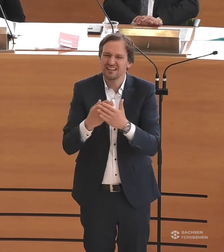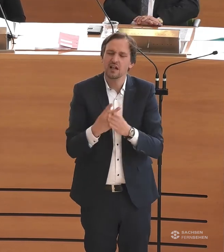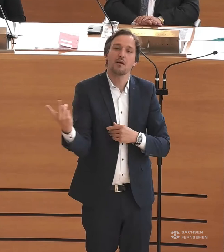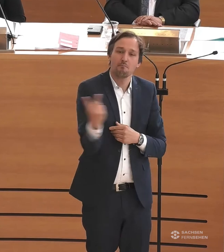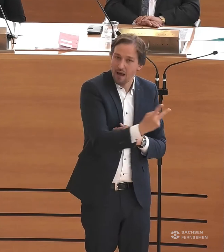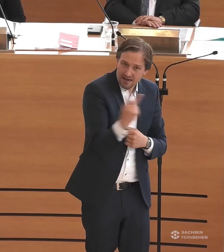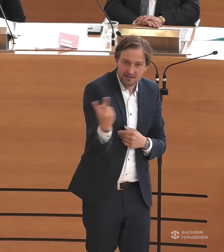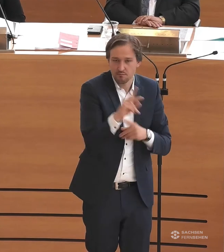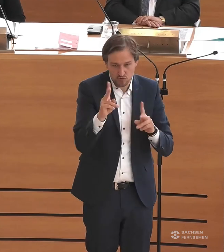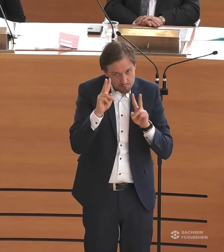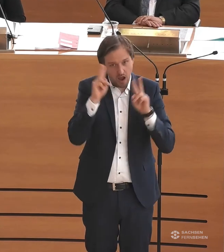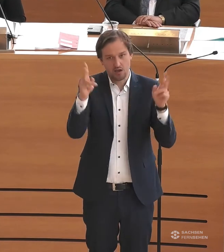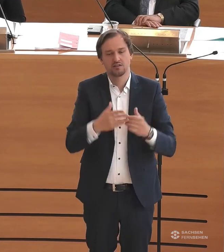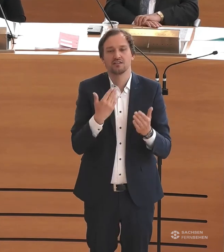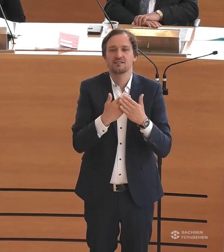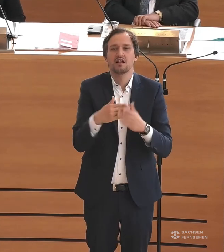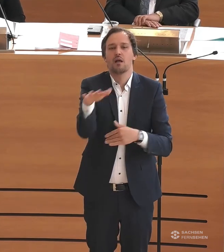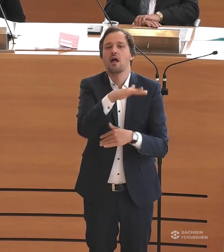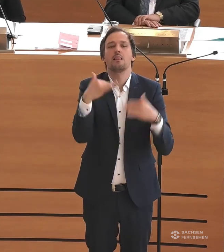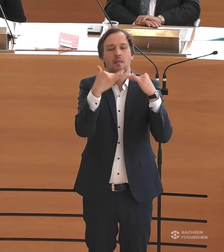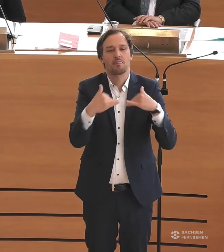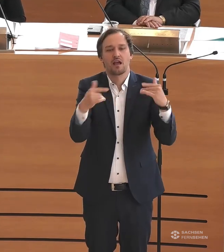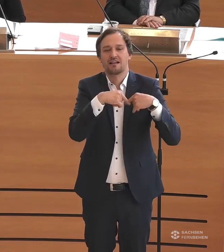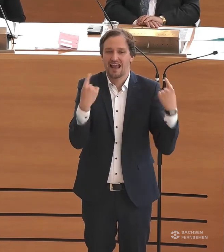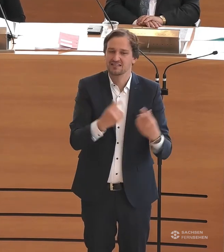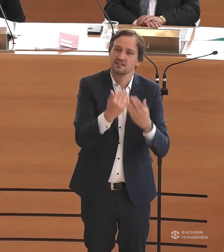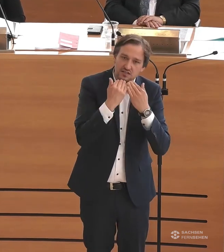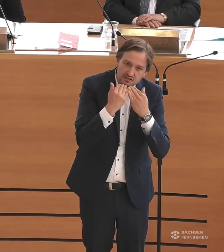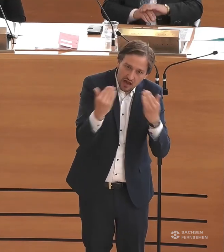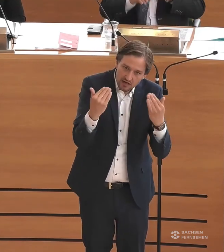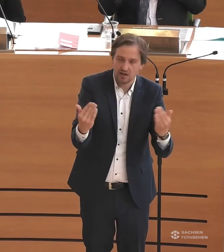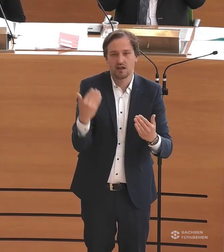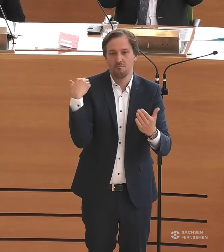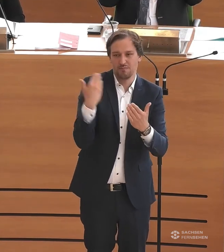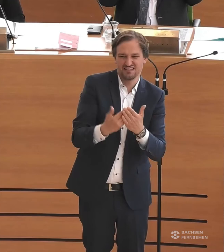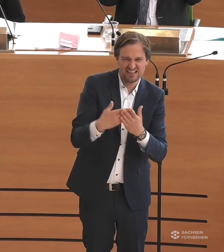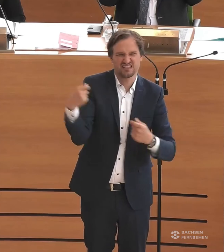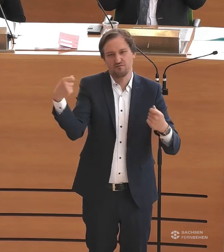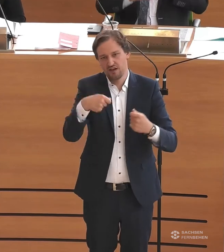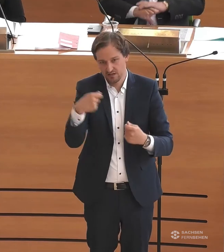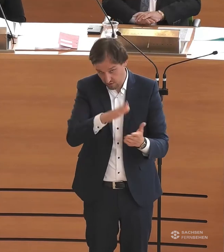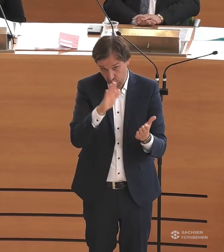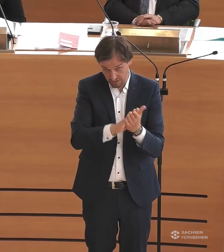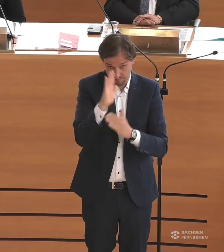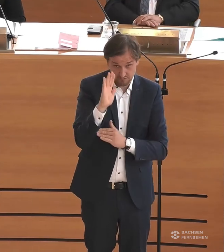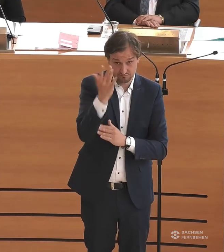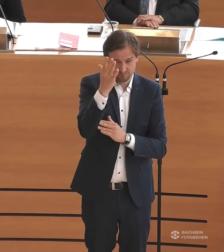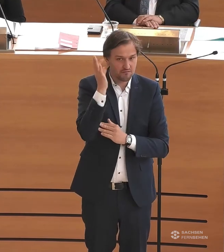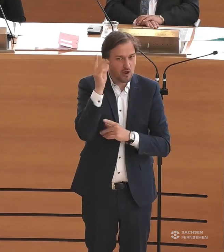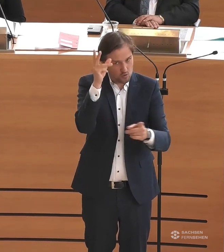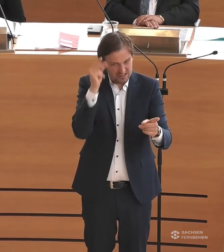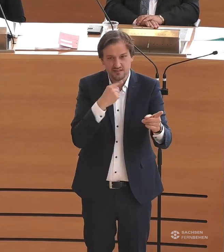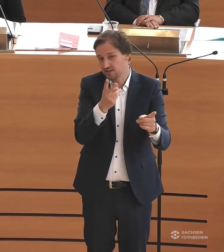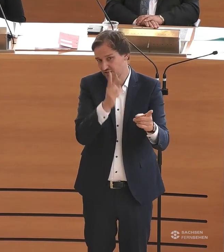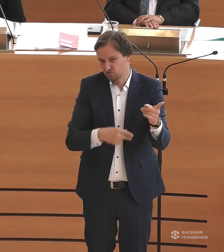mitdenken. Und bedanke mich da bei dem Landtag ganz herzlich, dass die Finanzierung bisher abgegolten wurde. Und Frau Glies hat auch das erwähnt. Das ist